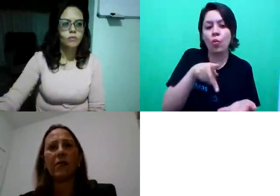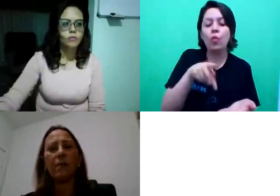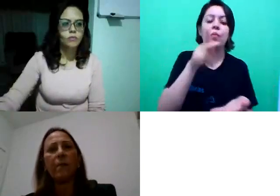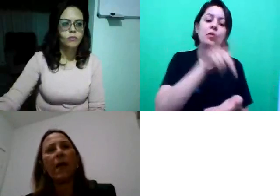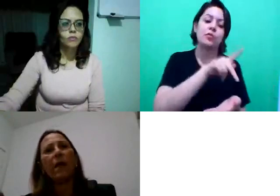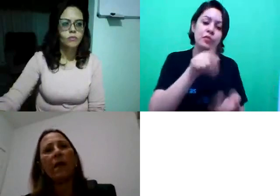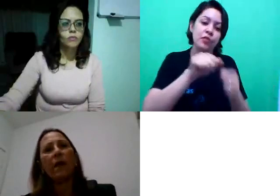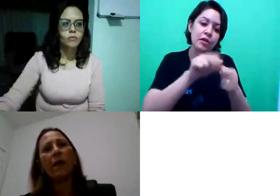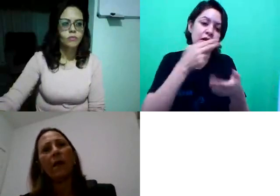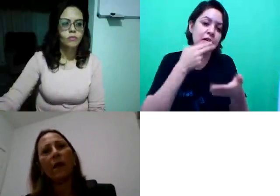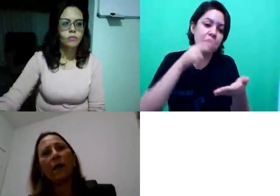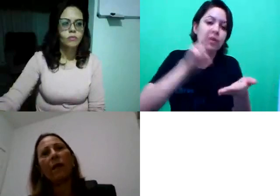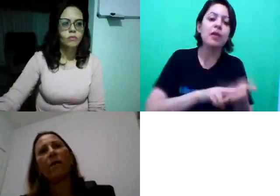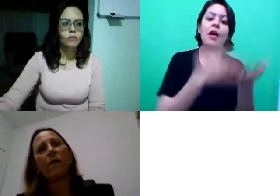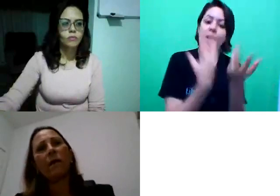aceite,